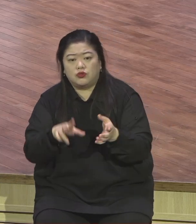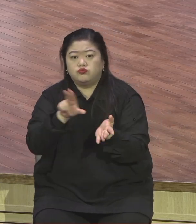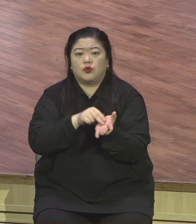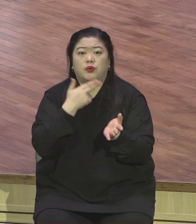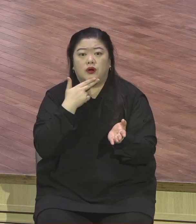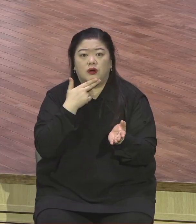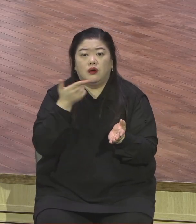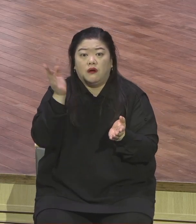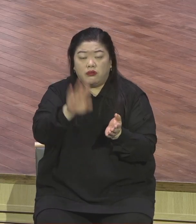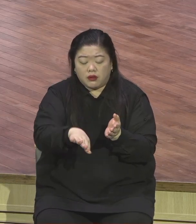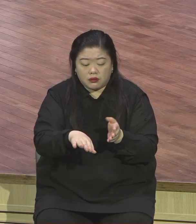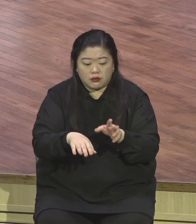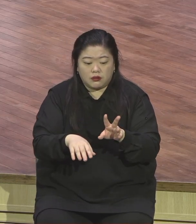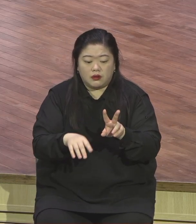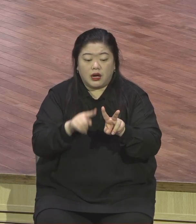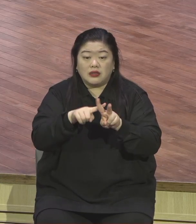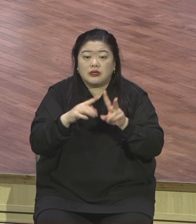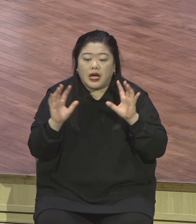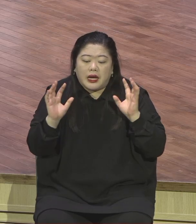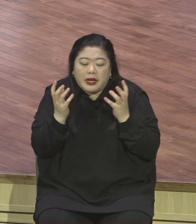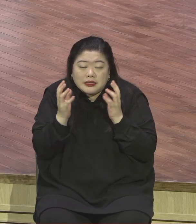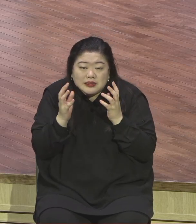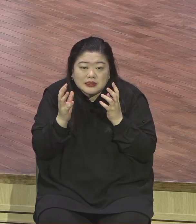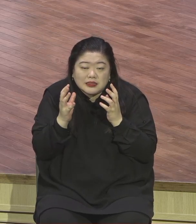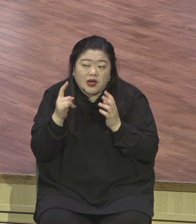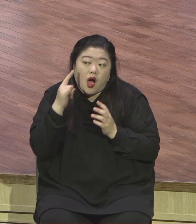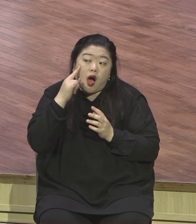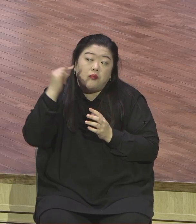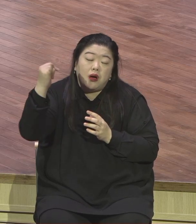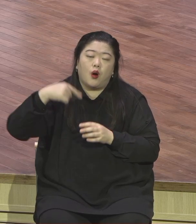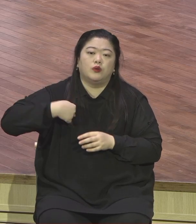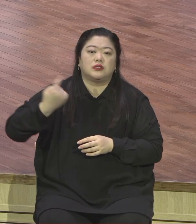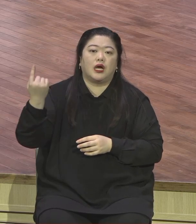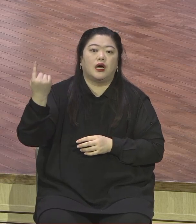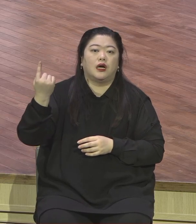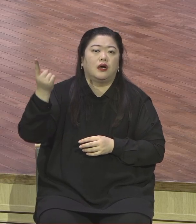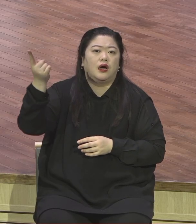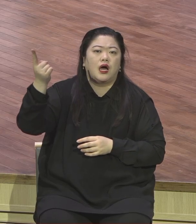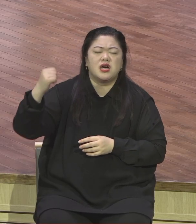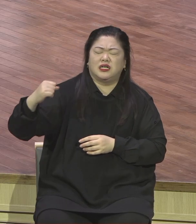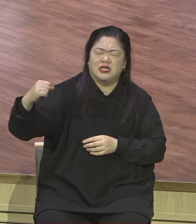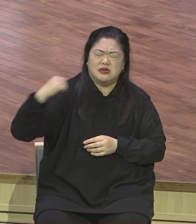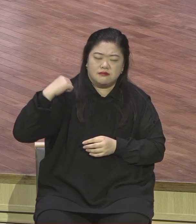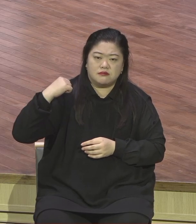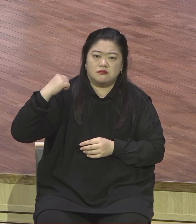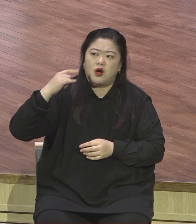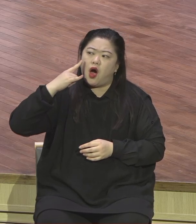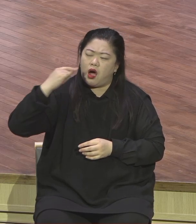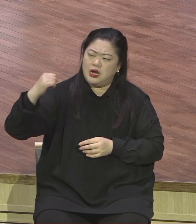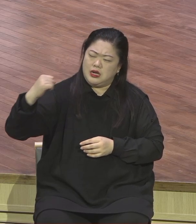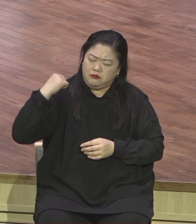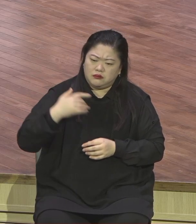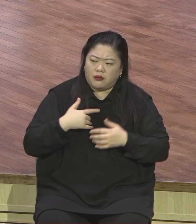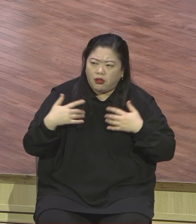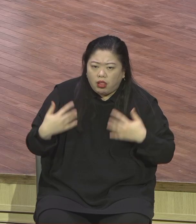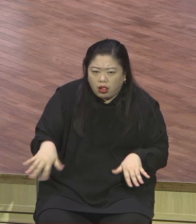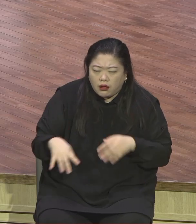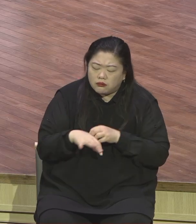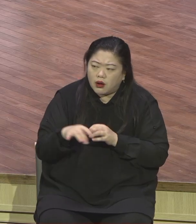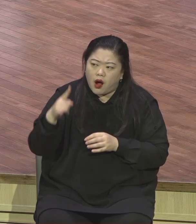그러면서 뭘 배우느냐 밭 가는 법을 배웁니다. 이 송아지가 그렇게 해서 훈련을 시키는 거예요. 오늘 본문에서